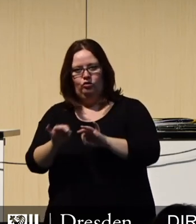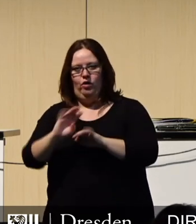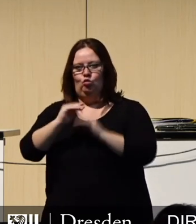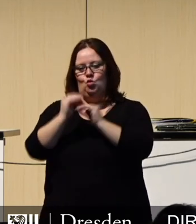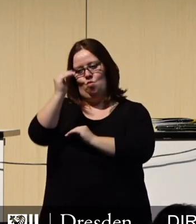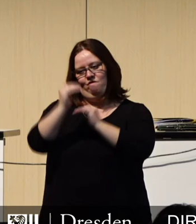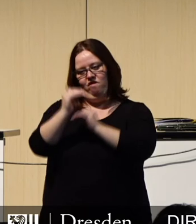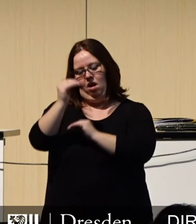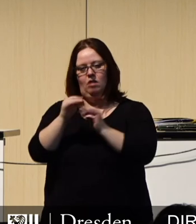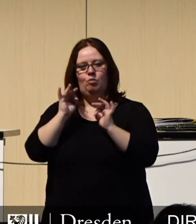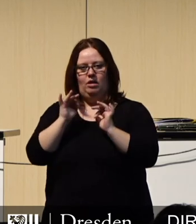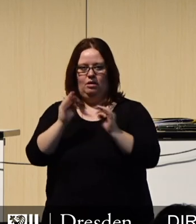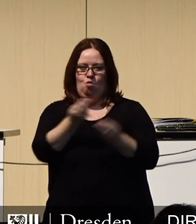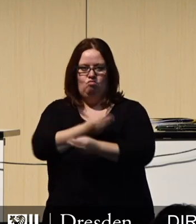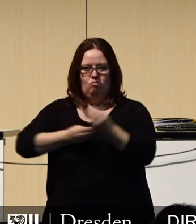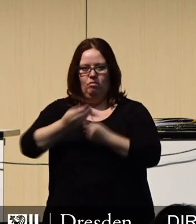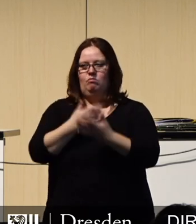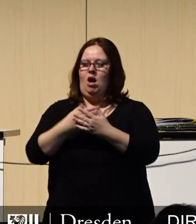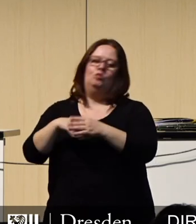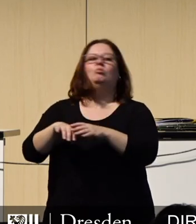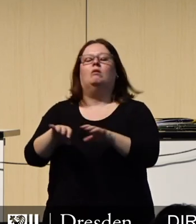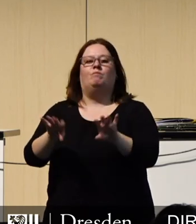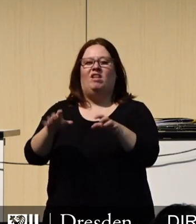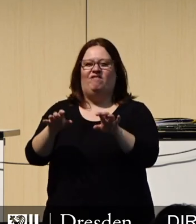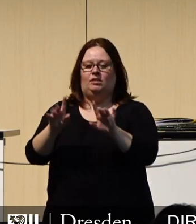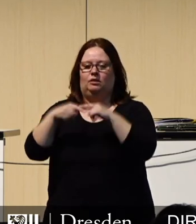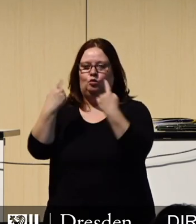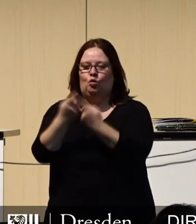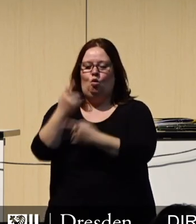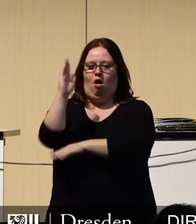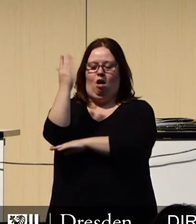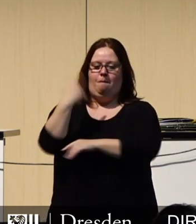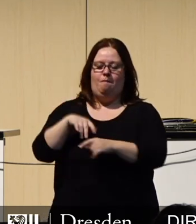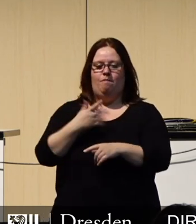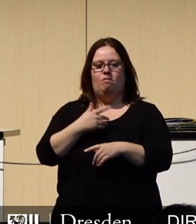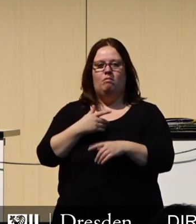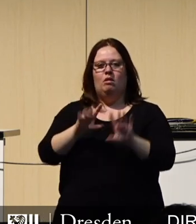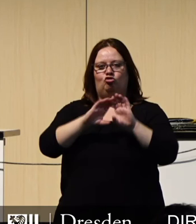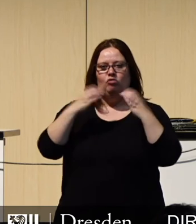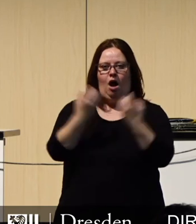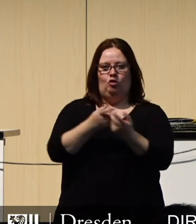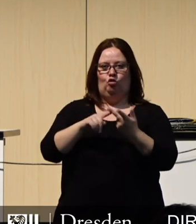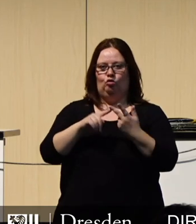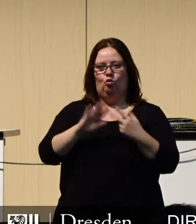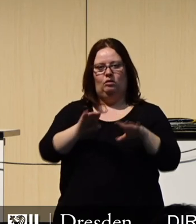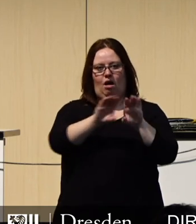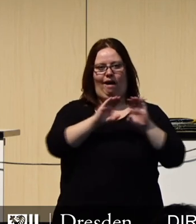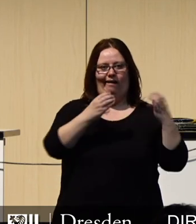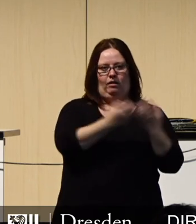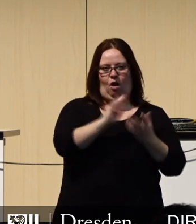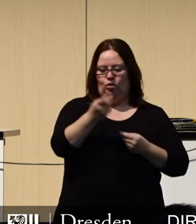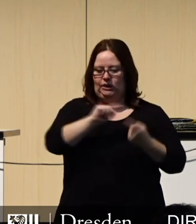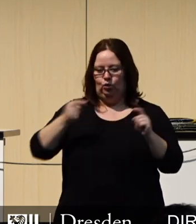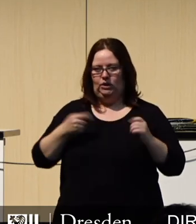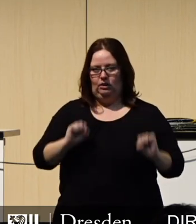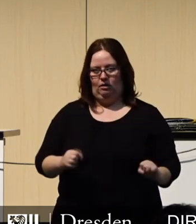Investitionen wie den Fernsehturm, das Heinz-Steier-Stadion, das Blaue Wunder oder die Margon-Arena diskutieren. In diesem